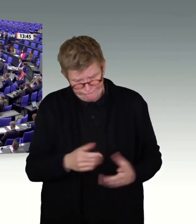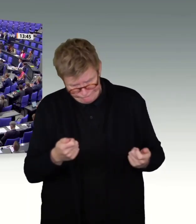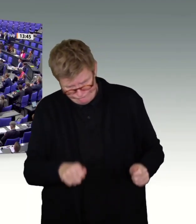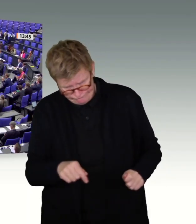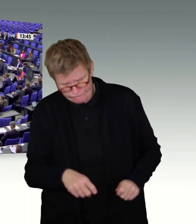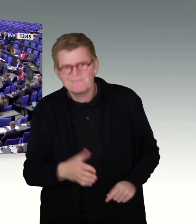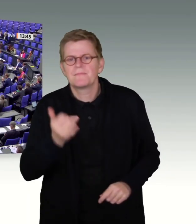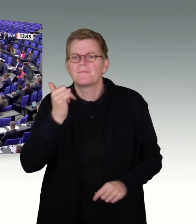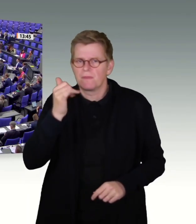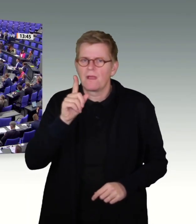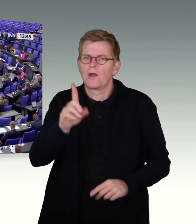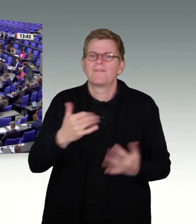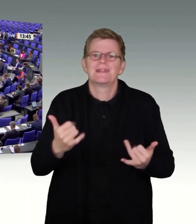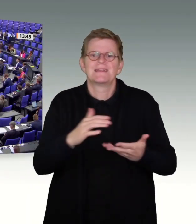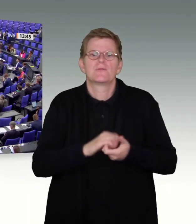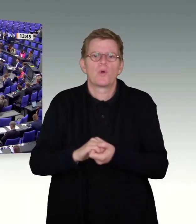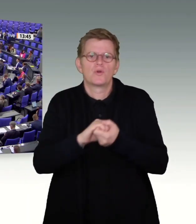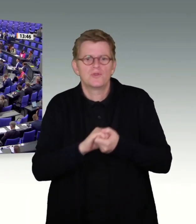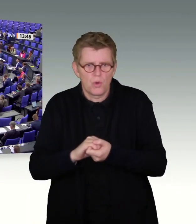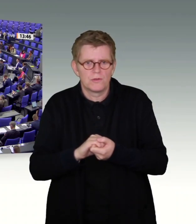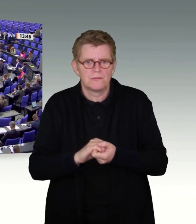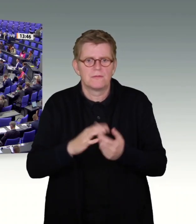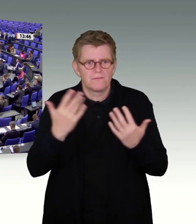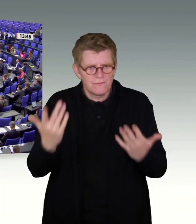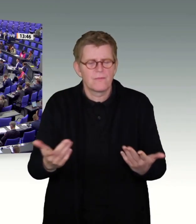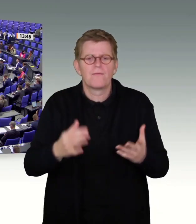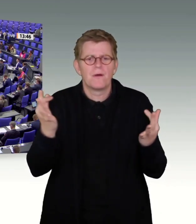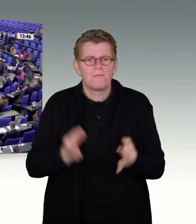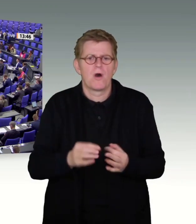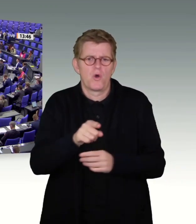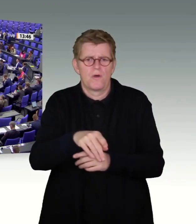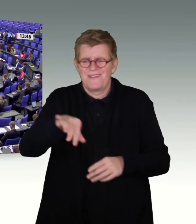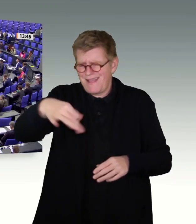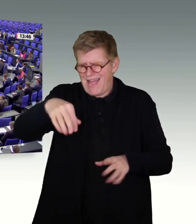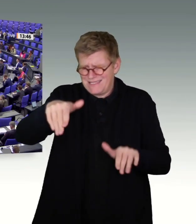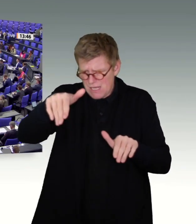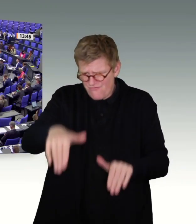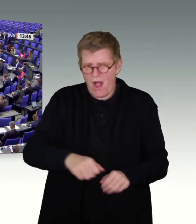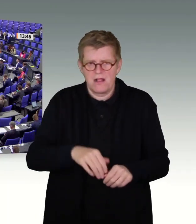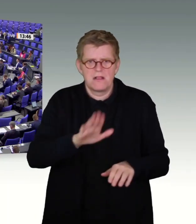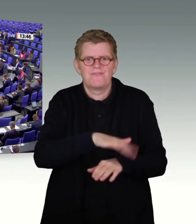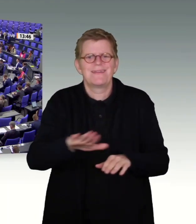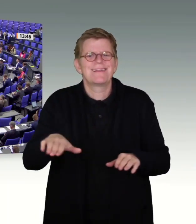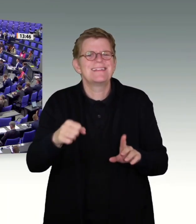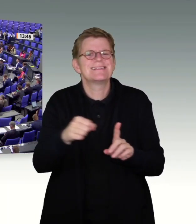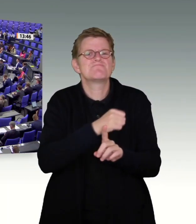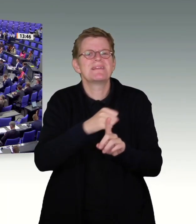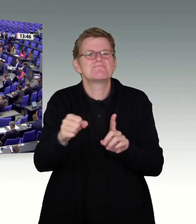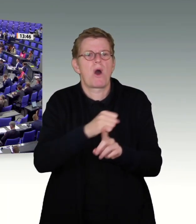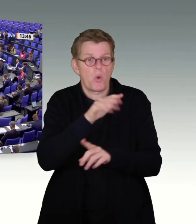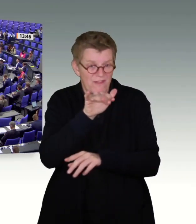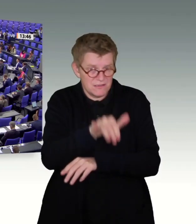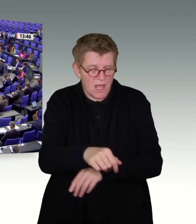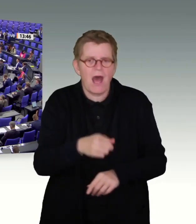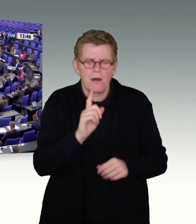Sie kommen zum Schluss, bitte. Unser Anspruch als Union ist, jeden einzelnen Fall aufzuklären und den Kindesmissbrauch so vehement zu